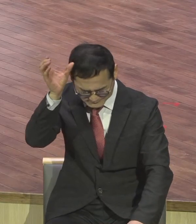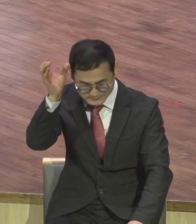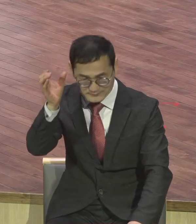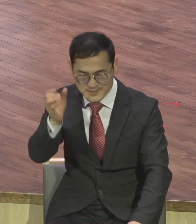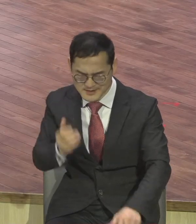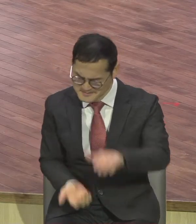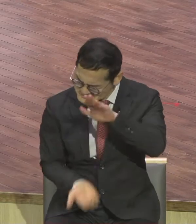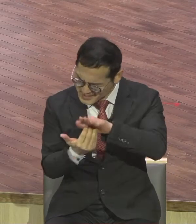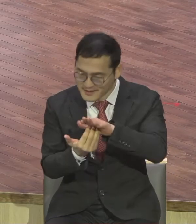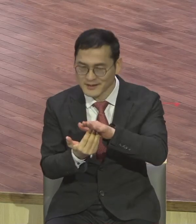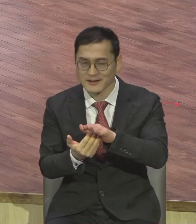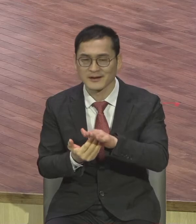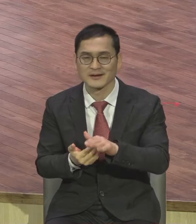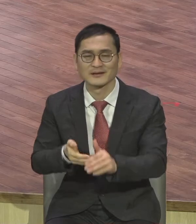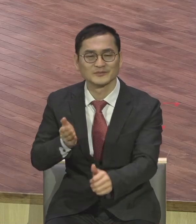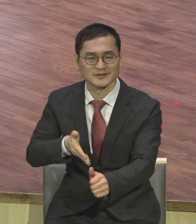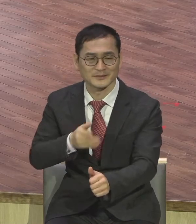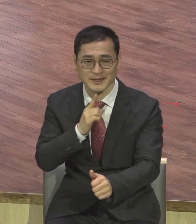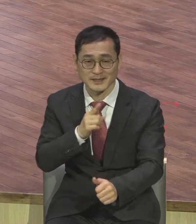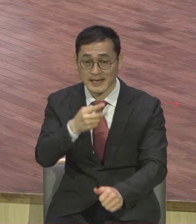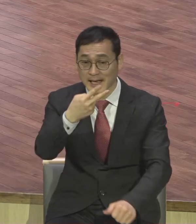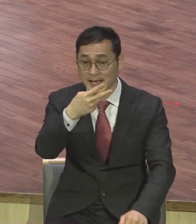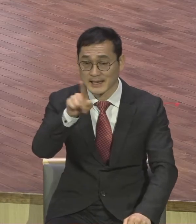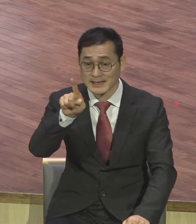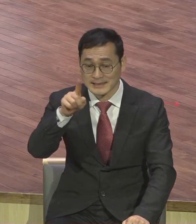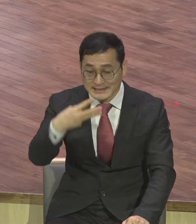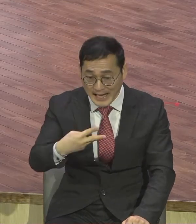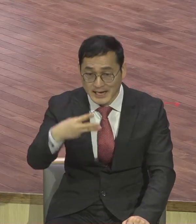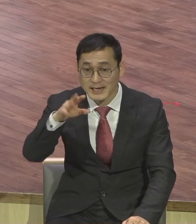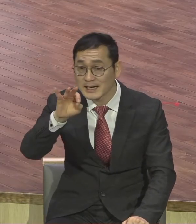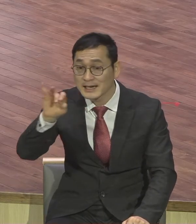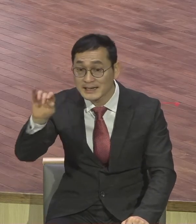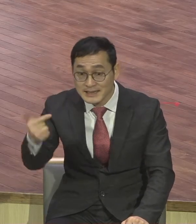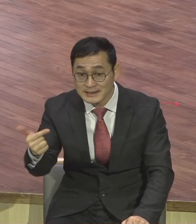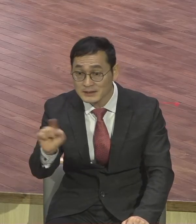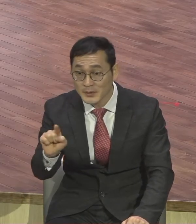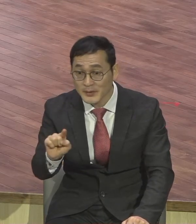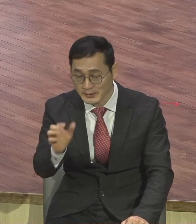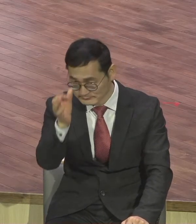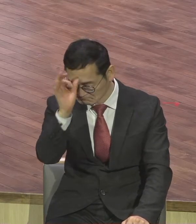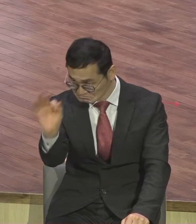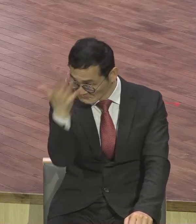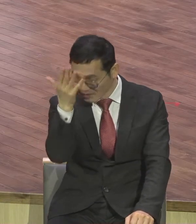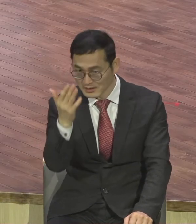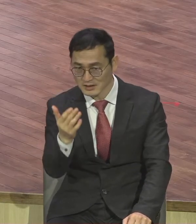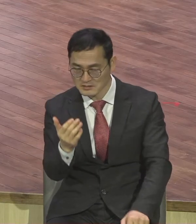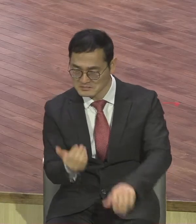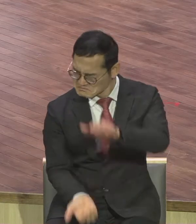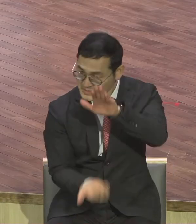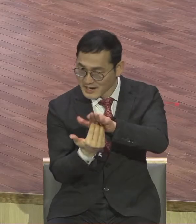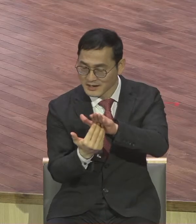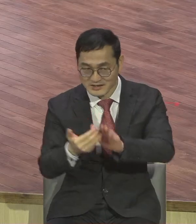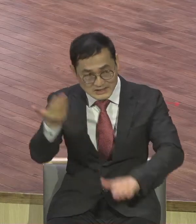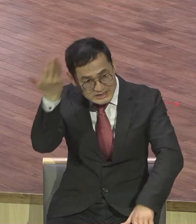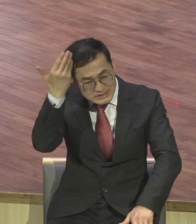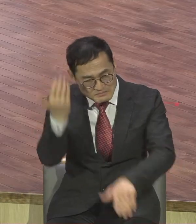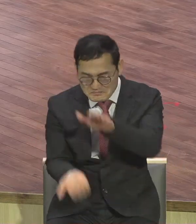달인은 무슨 말입니까 문자적으로 학문이나 기회에 통달하여 그렇죠 이